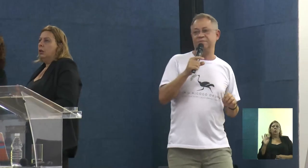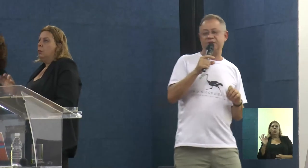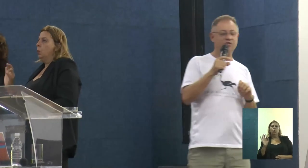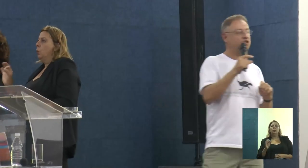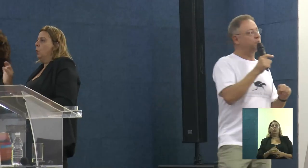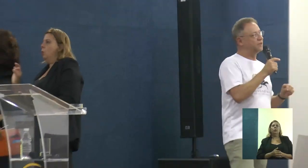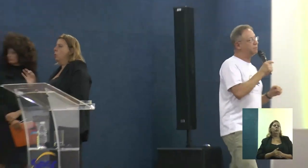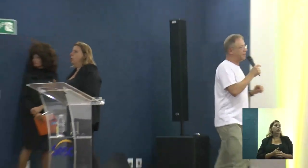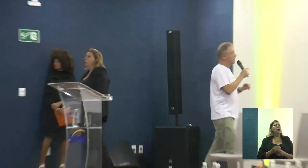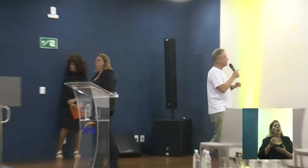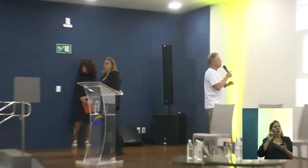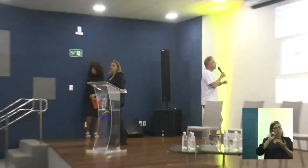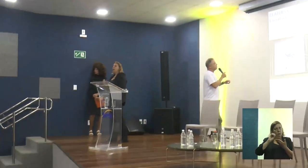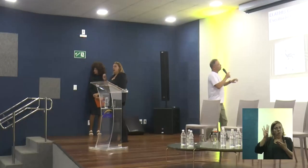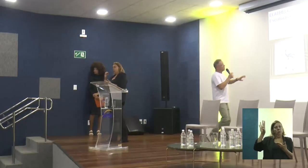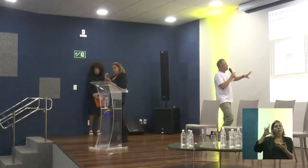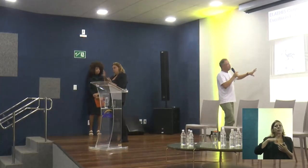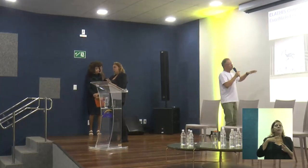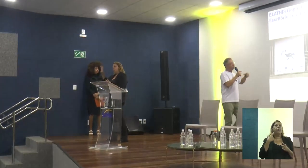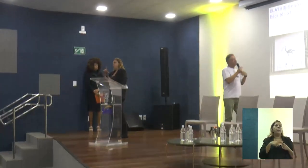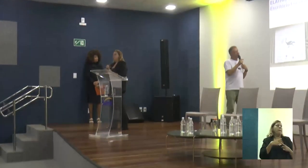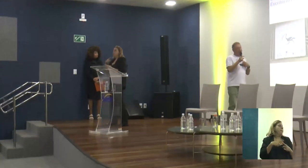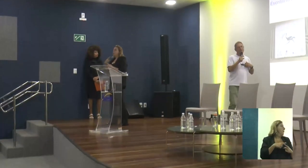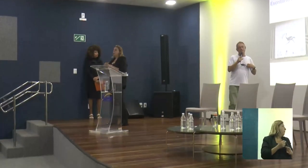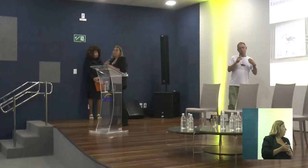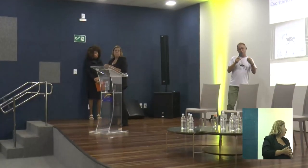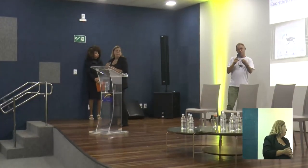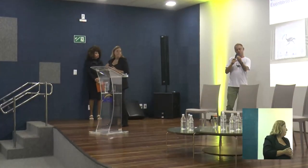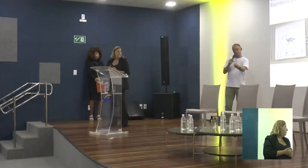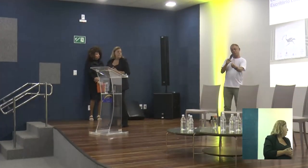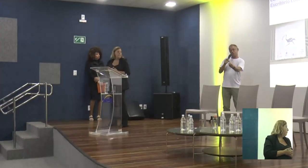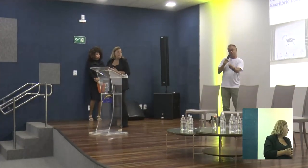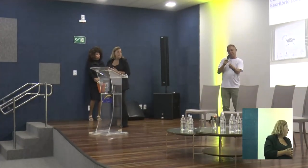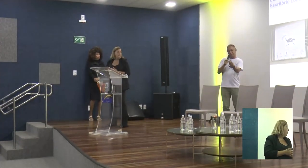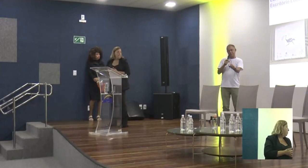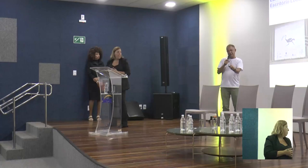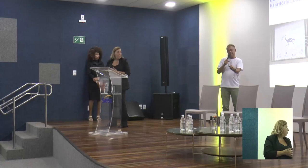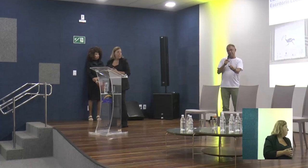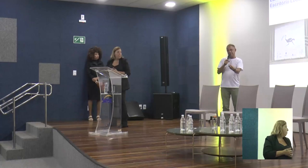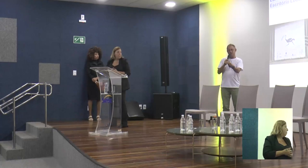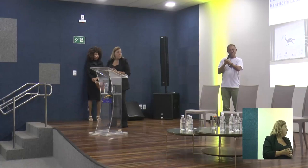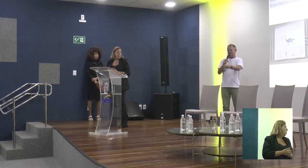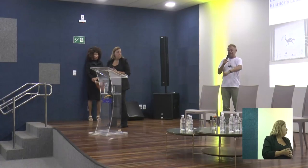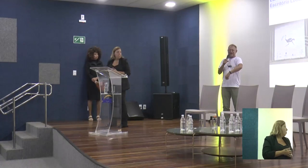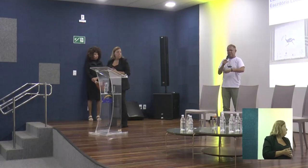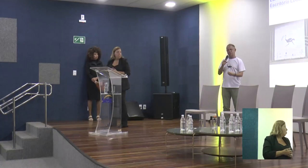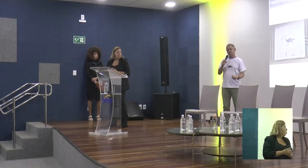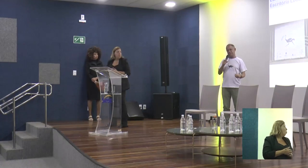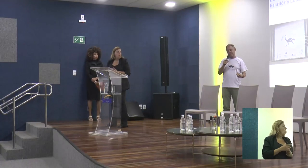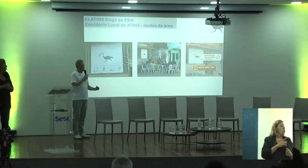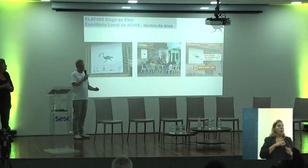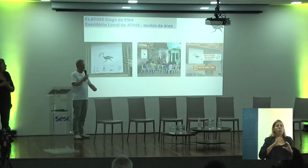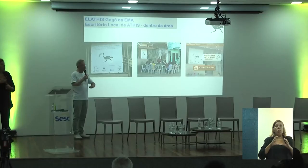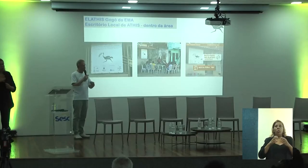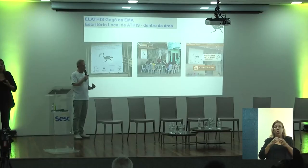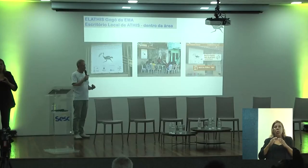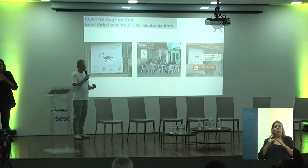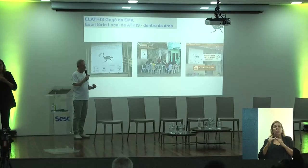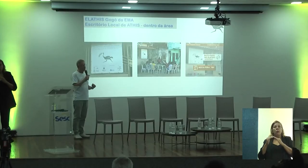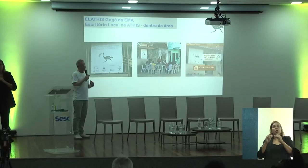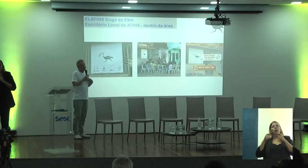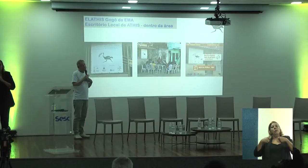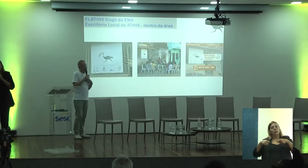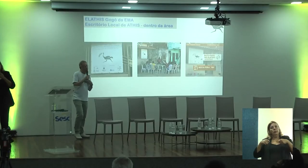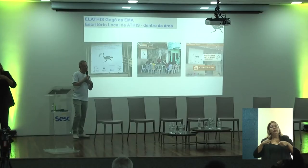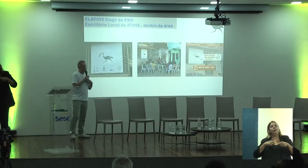Não, não está. Então a gente manda para ele, porque a gente, esse posto do Periferia Viva, a gente acredita absolutamente, é